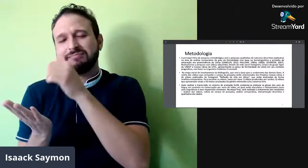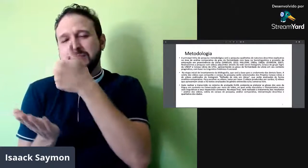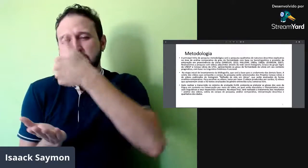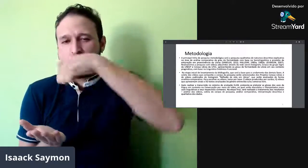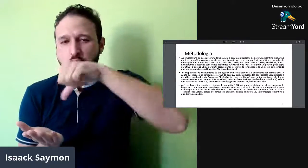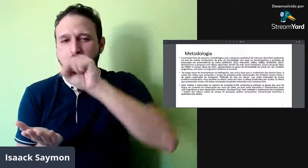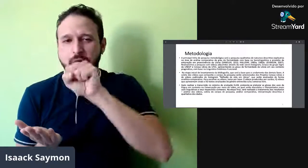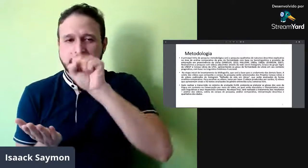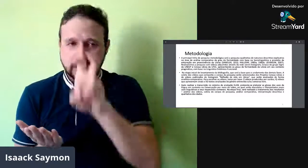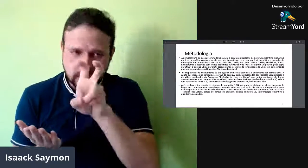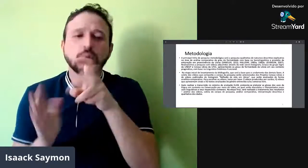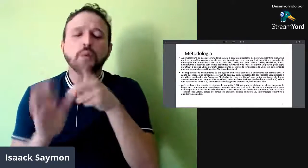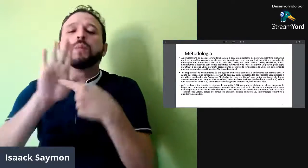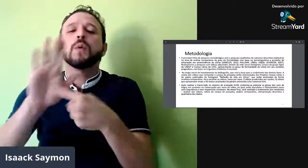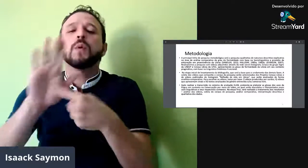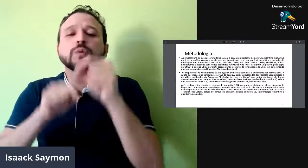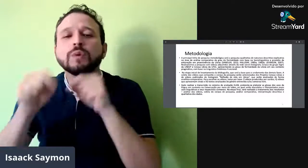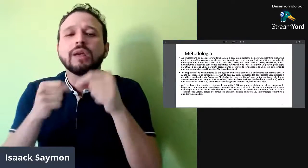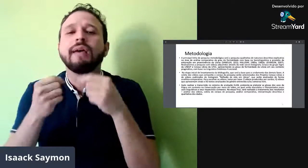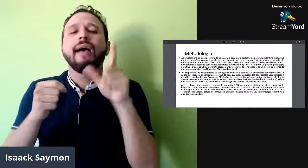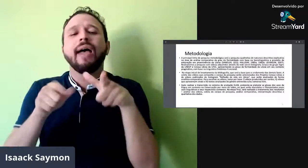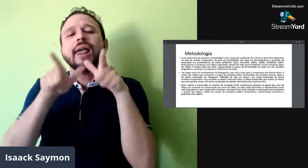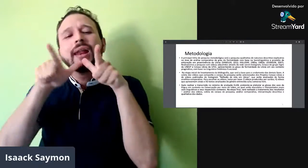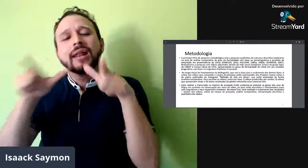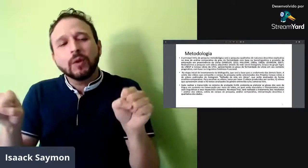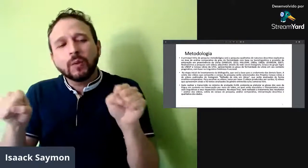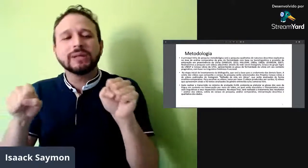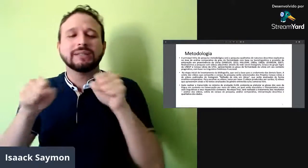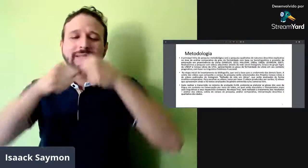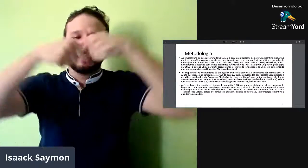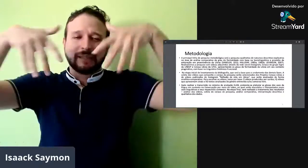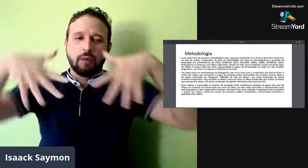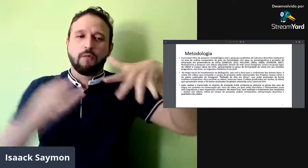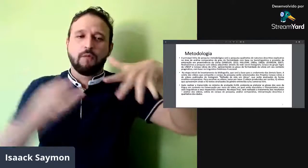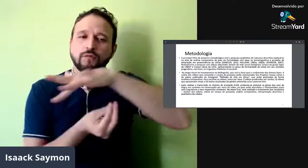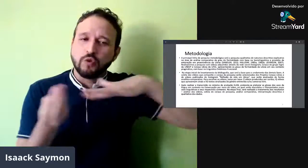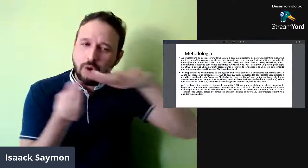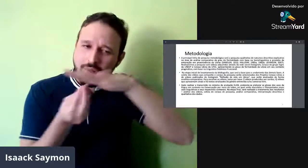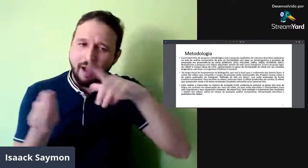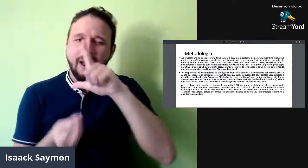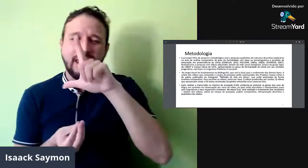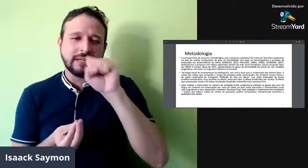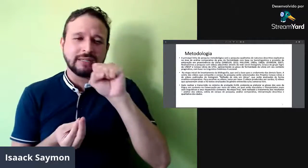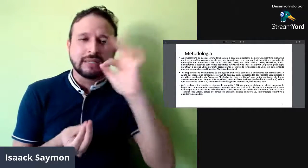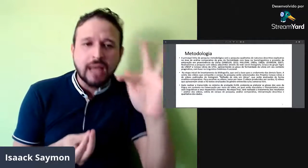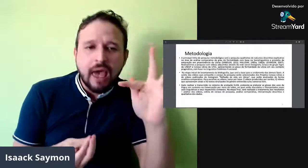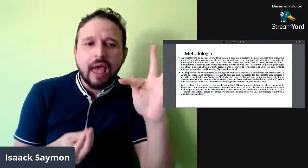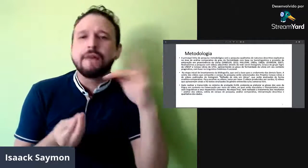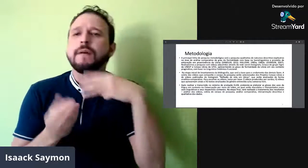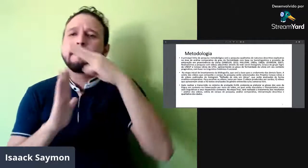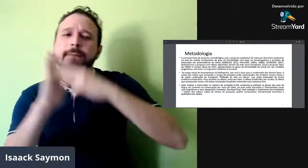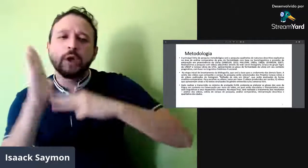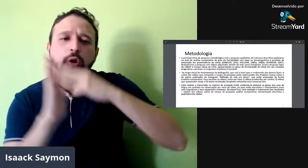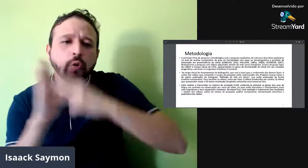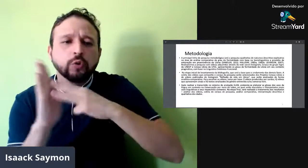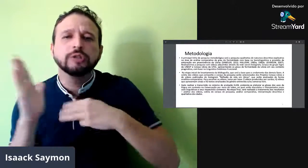escreveu em 1985, e ele mostra sobre a linguística funcional,